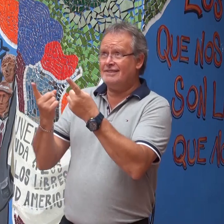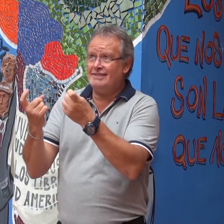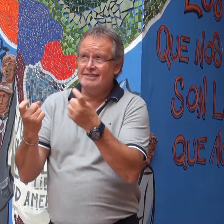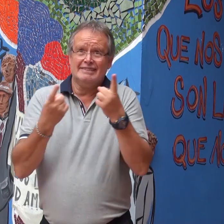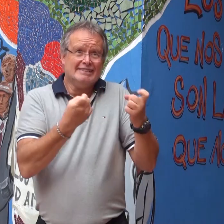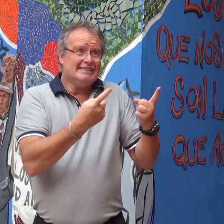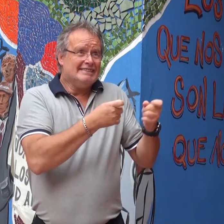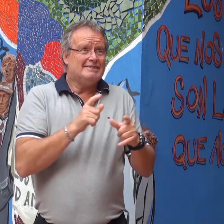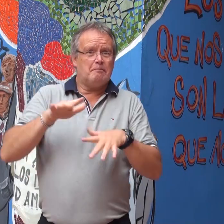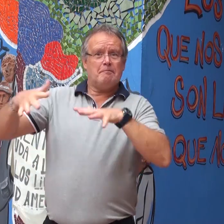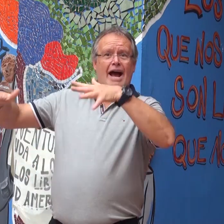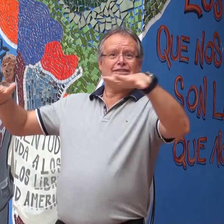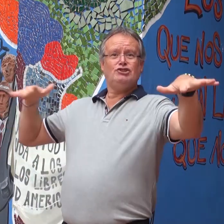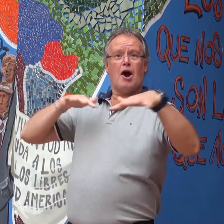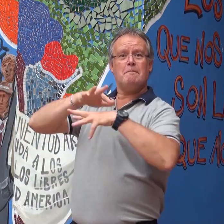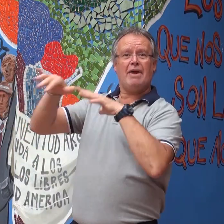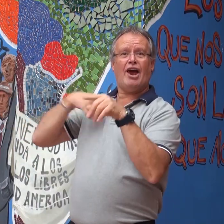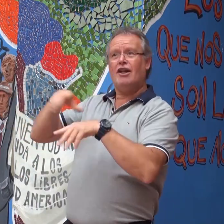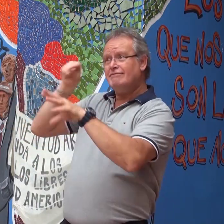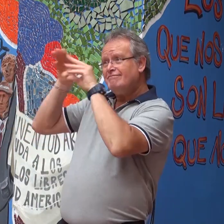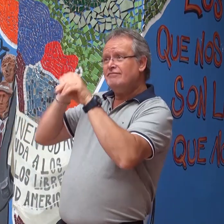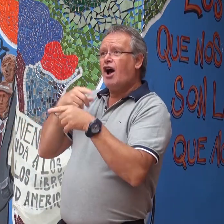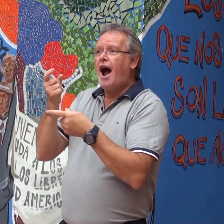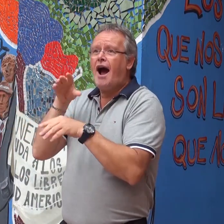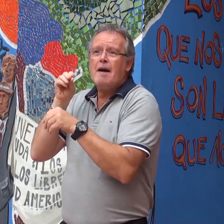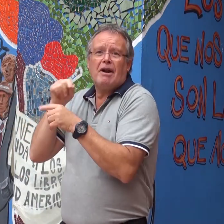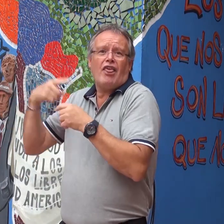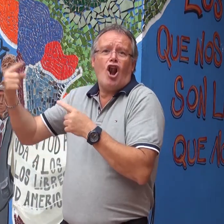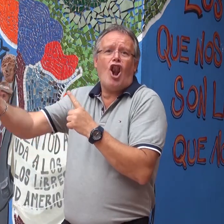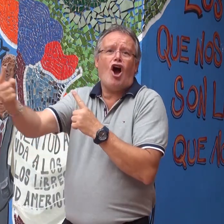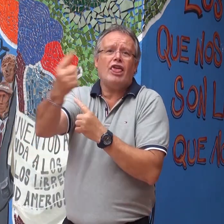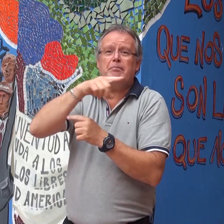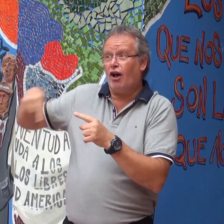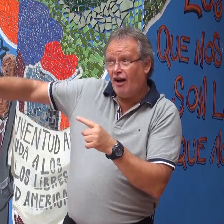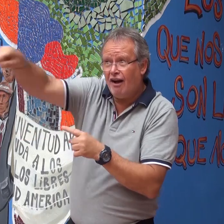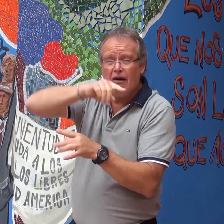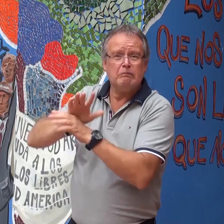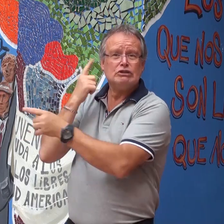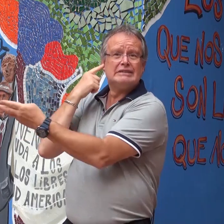aprendiendo de otros compañeros, sobre todo oyentes. Yo quiero aprender